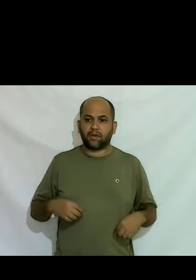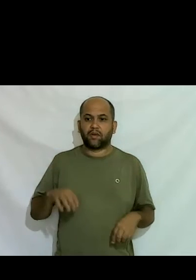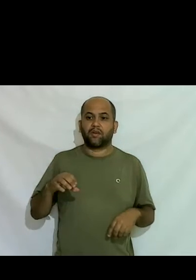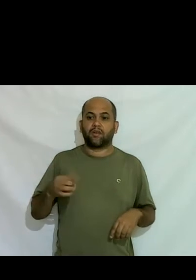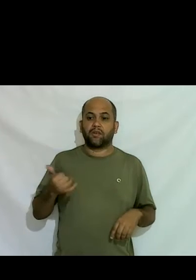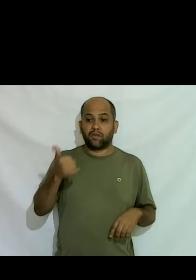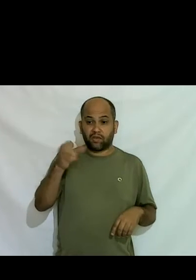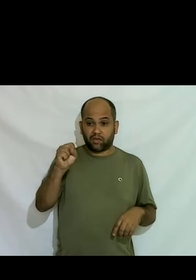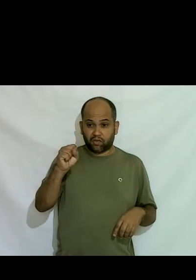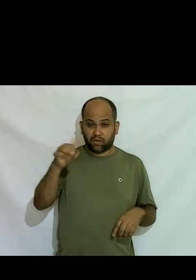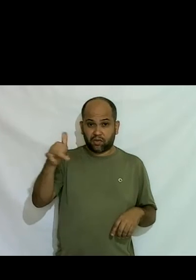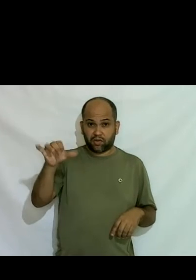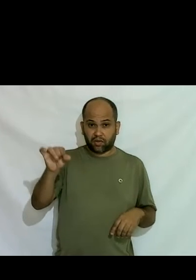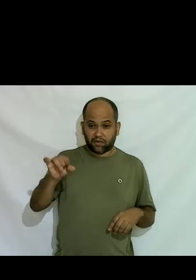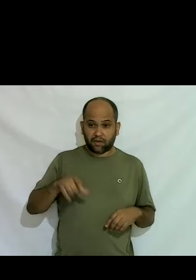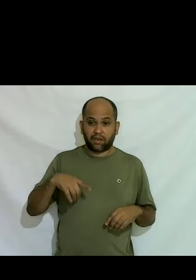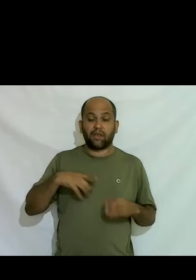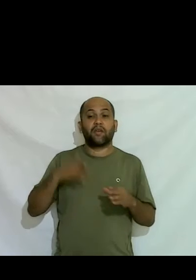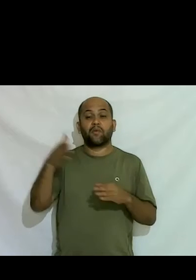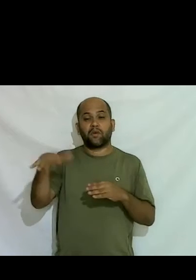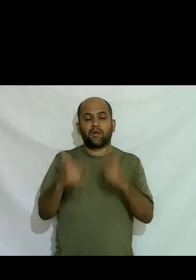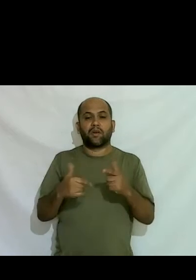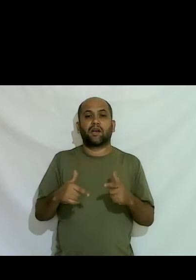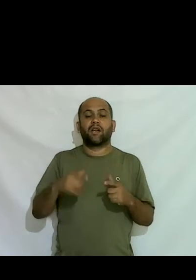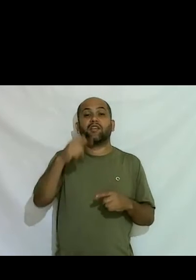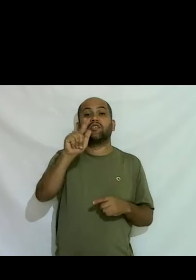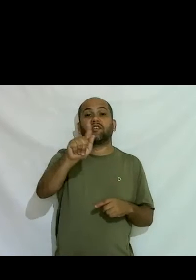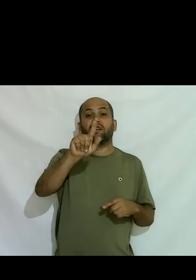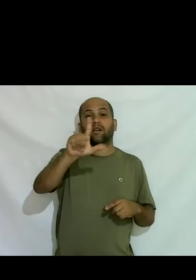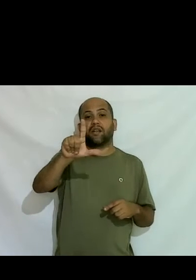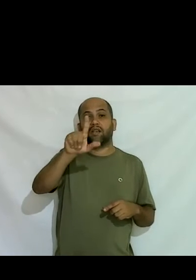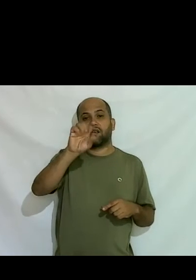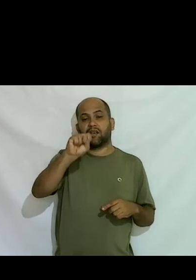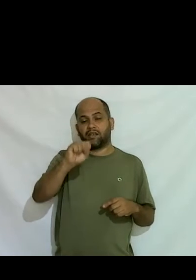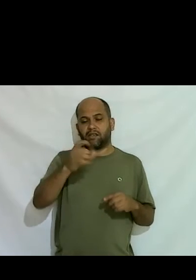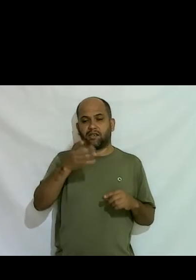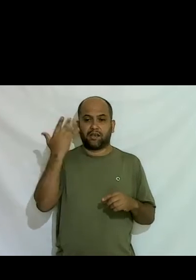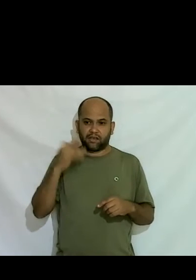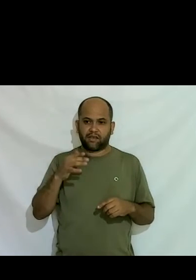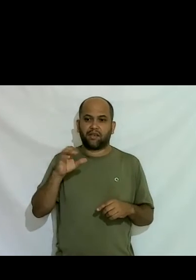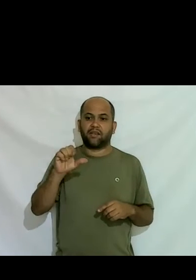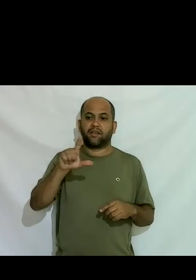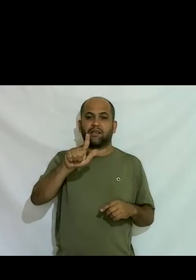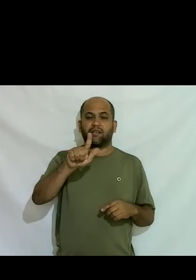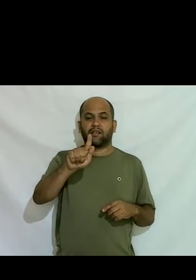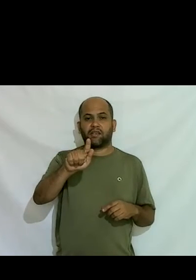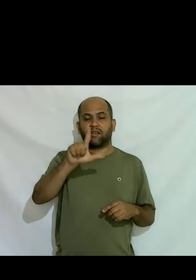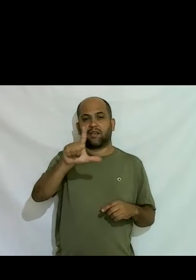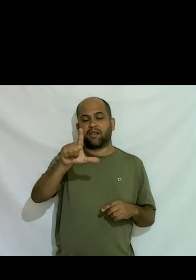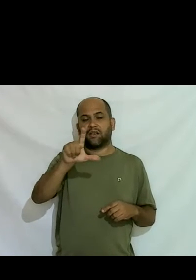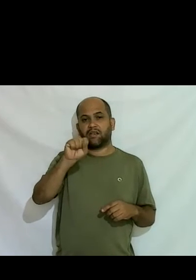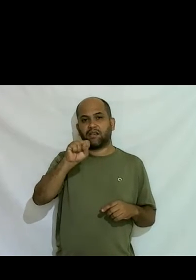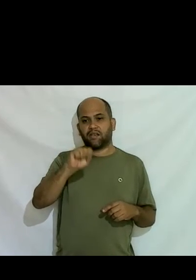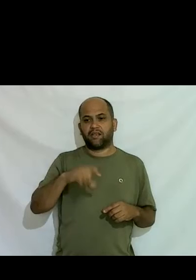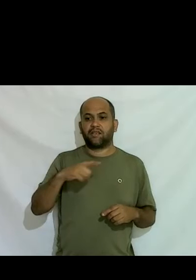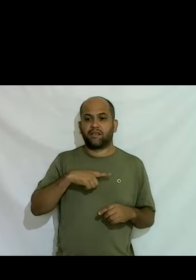baladas na época GLS que não existia LGBT era GLS gays, médicos, simpatizantes